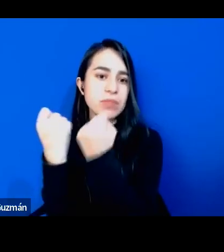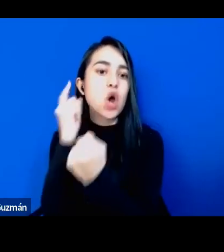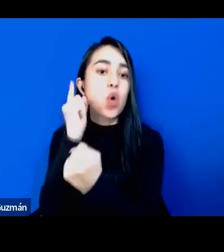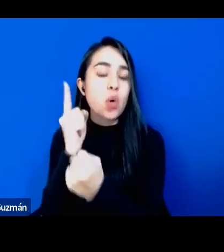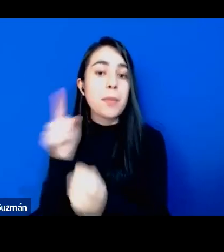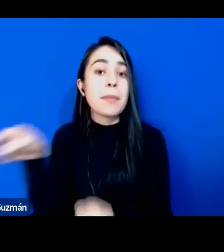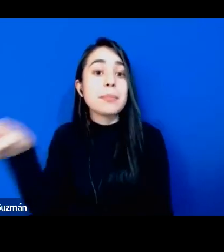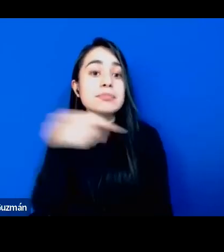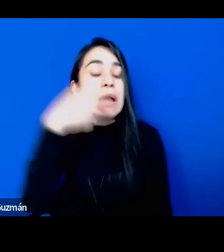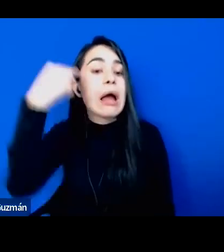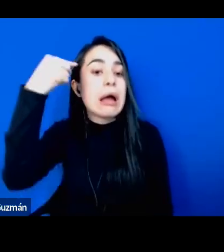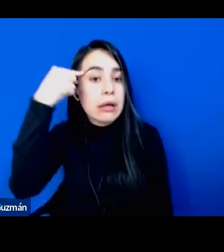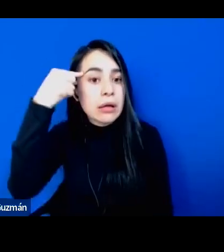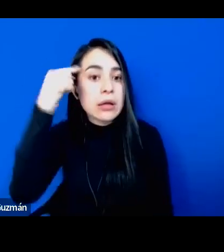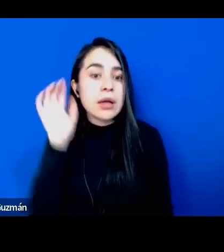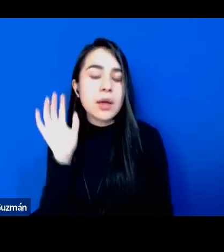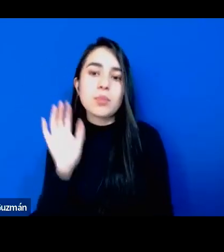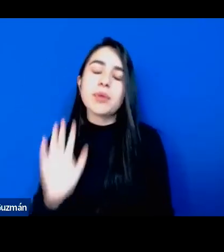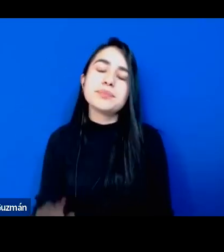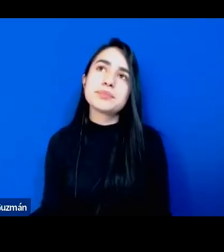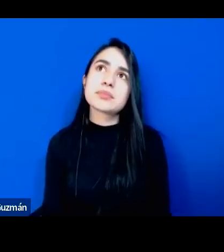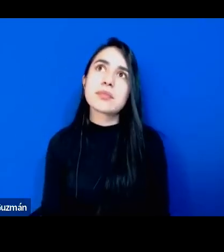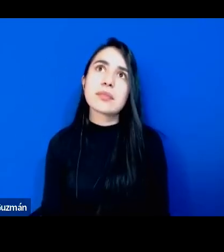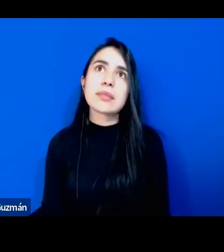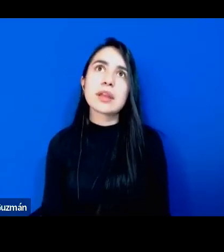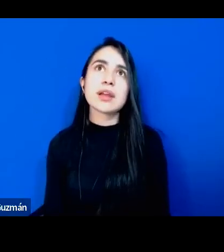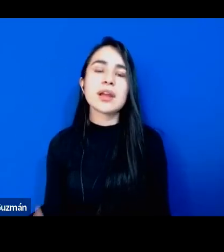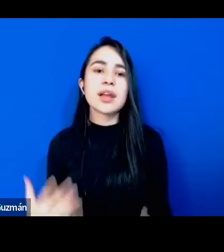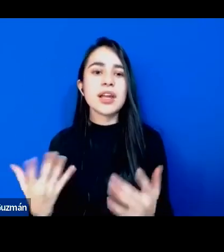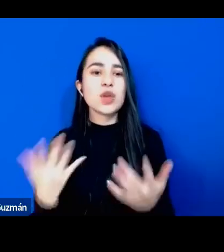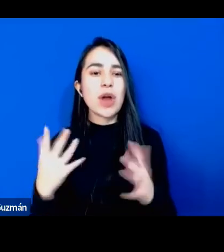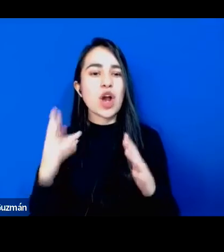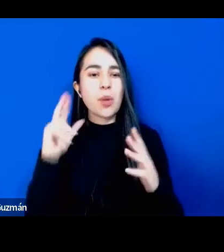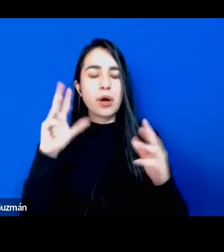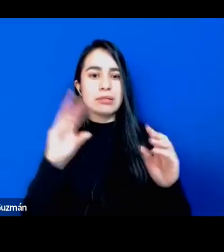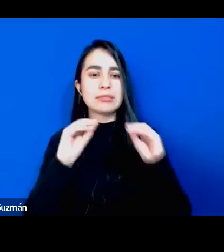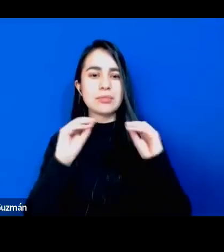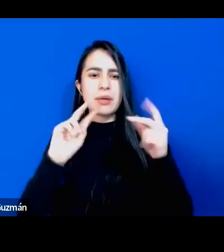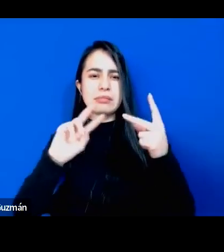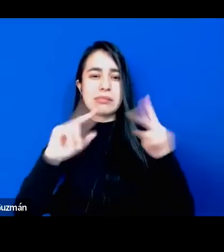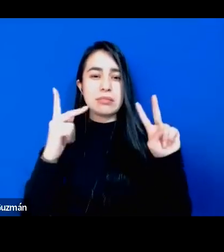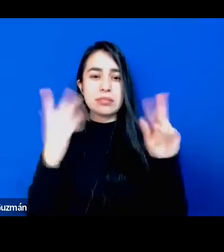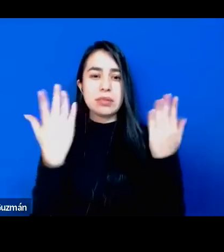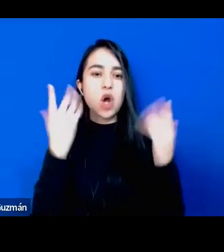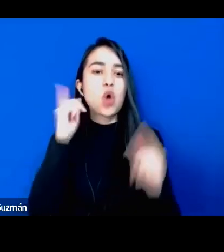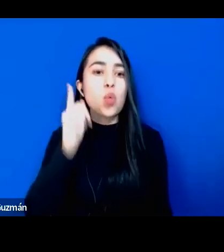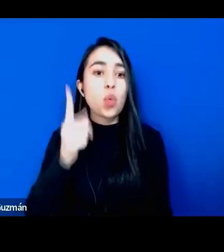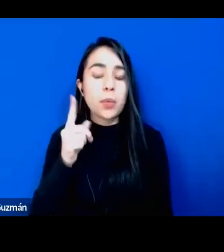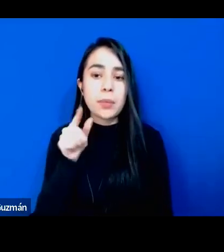porque asumen... Bueno, nos ponen también en una contradicción, ¿no? Porque asume que